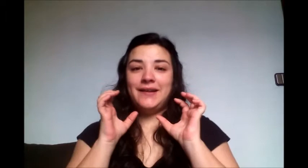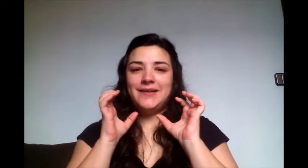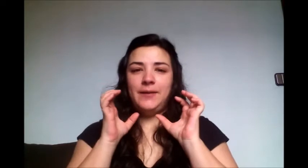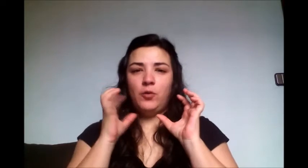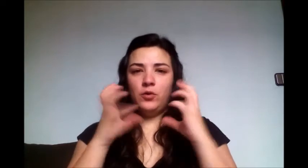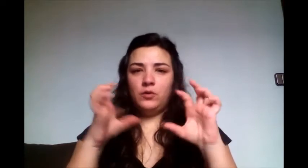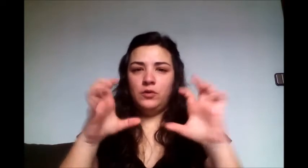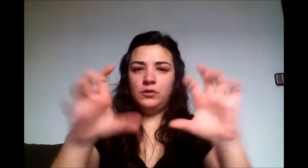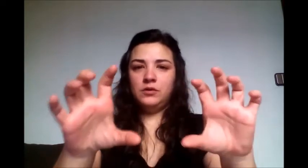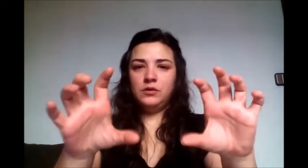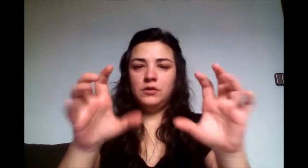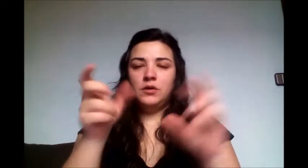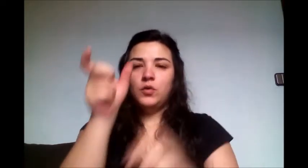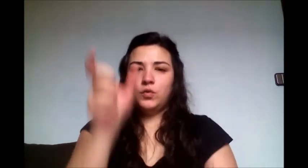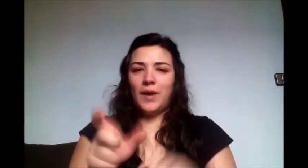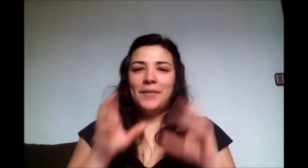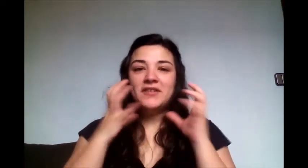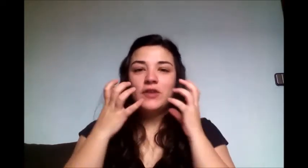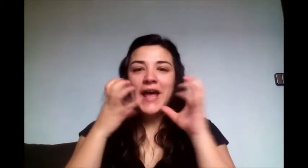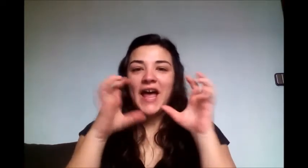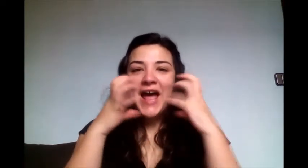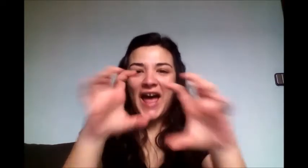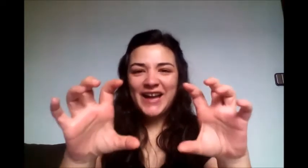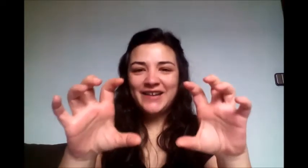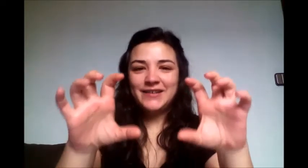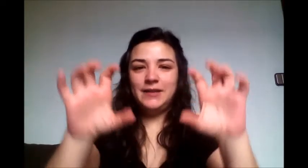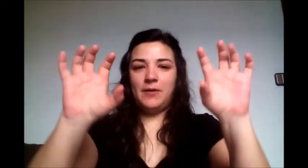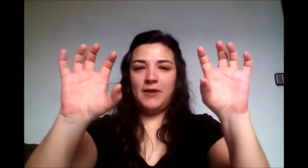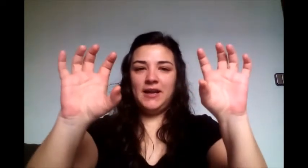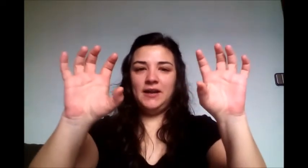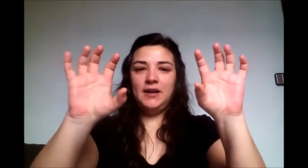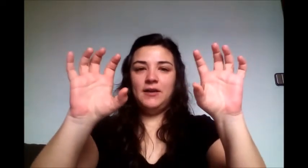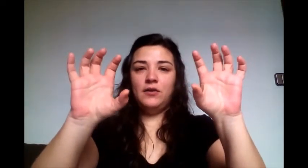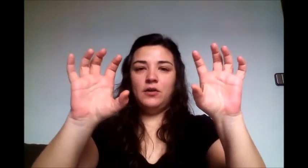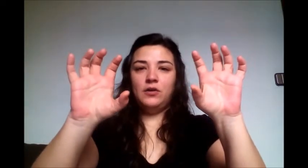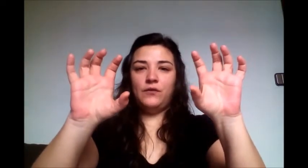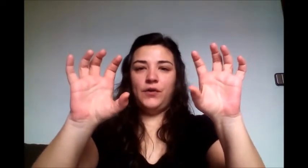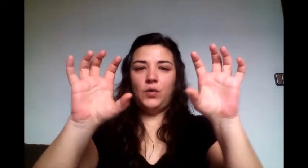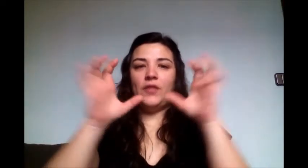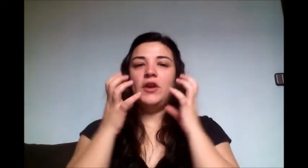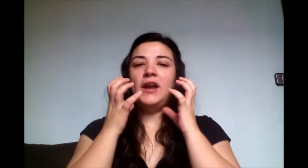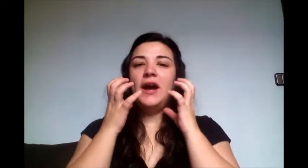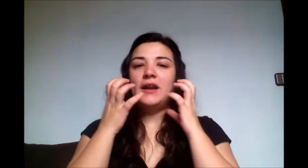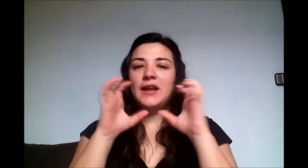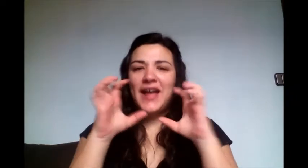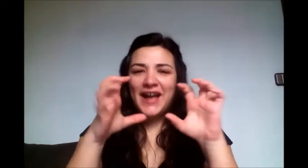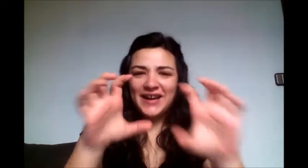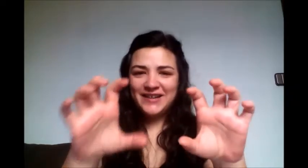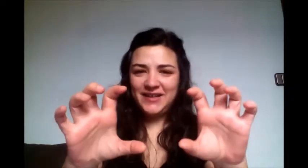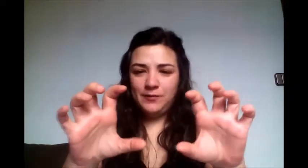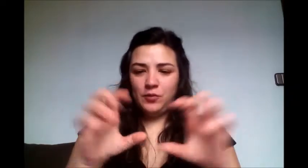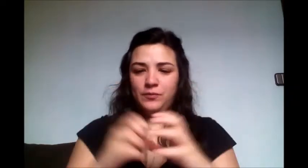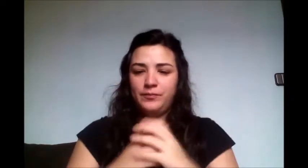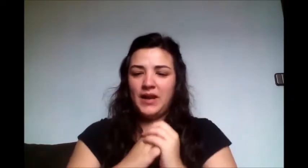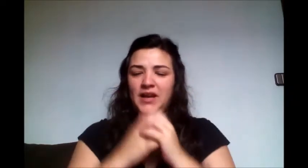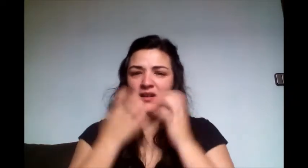agresivo, una persona agresiva, vale, configuración en garra, agresivo, vale,